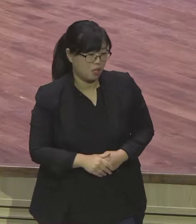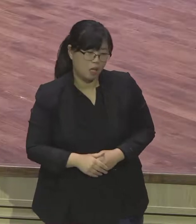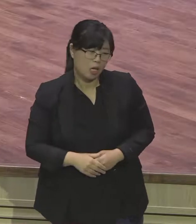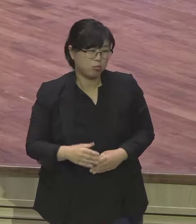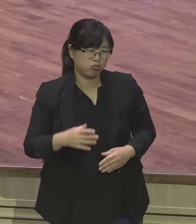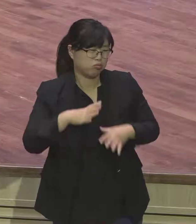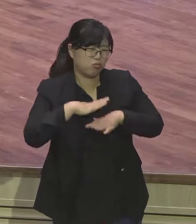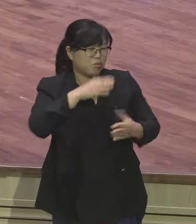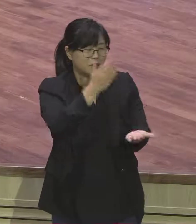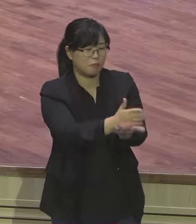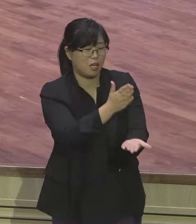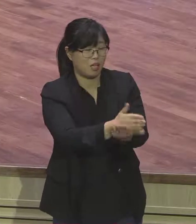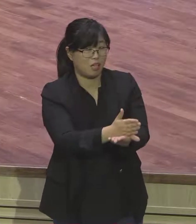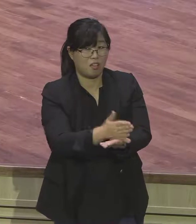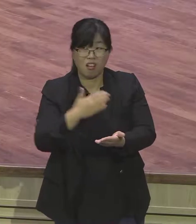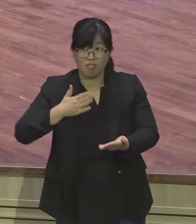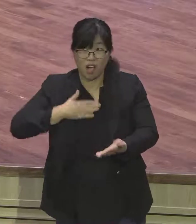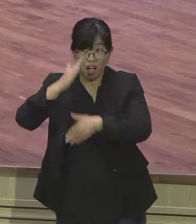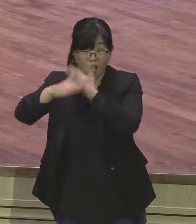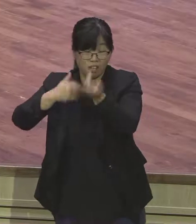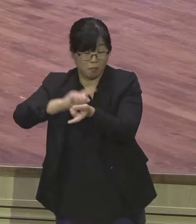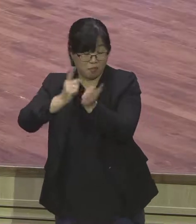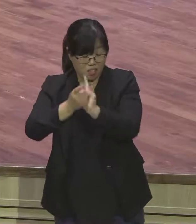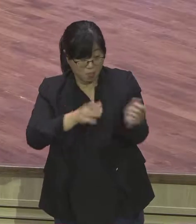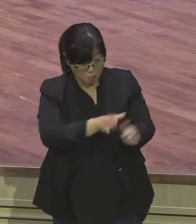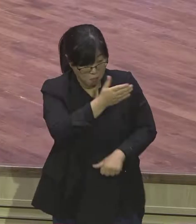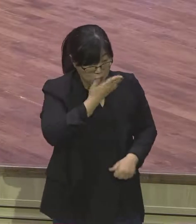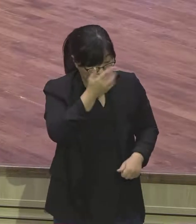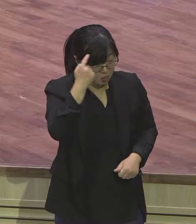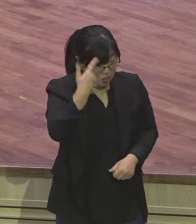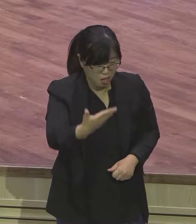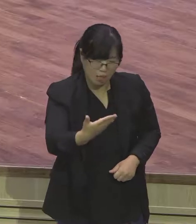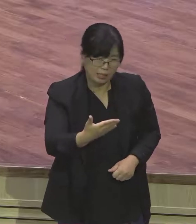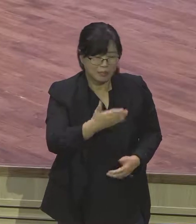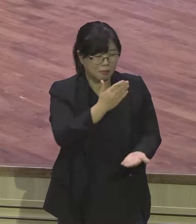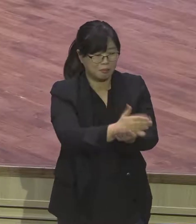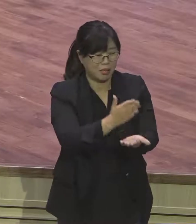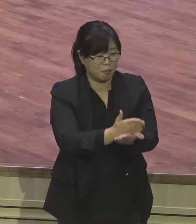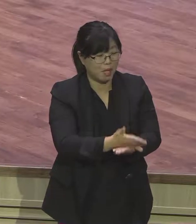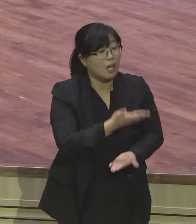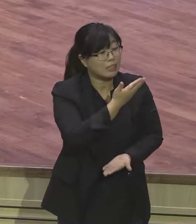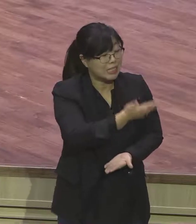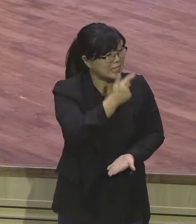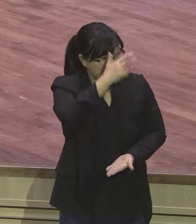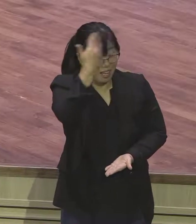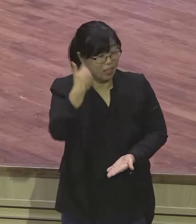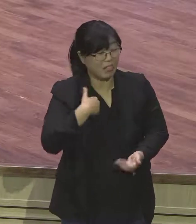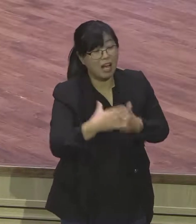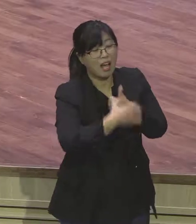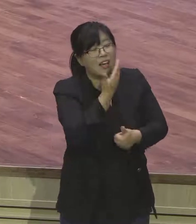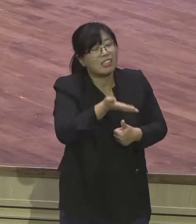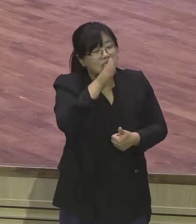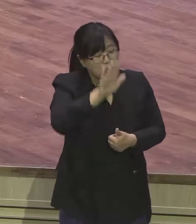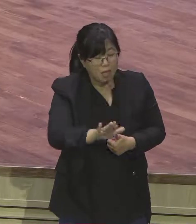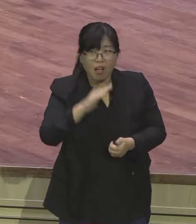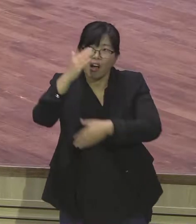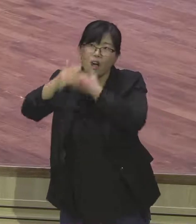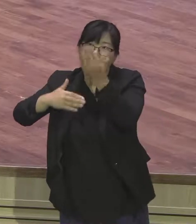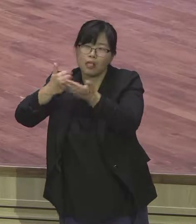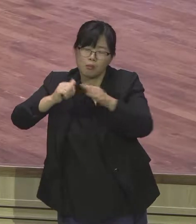대신하리까 당신들은 나를 헤아려하였으나 하나님은 그것을 선으로 바꾸사 올과 같이 많은 백성의 생명을 구원하게